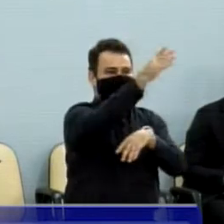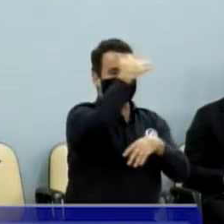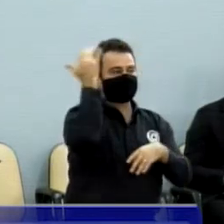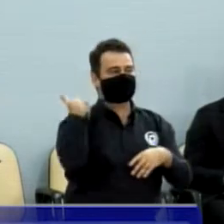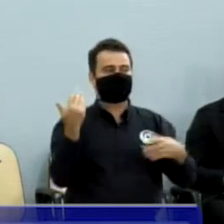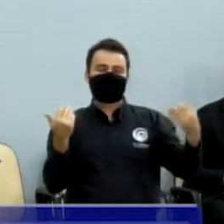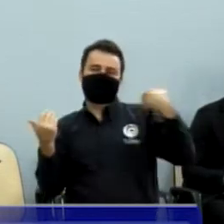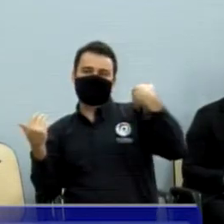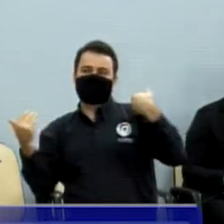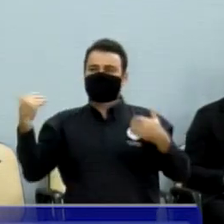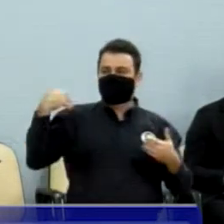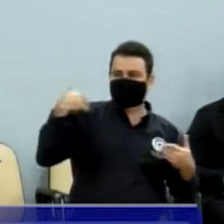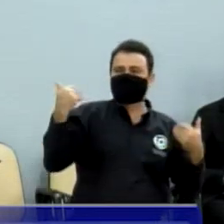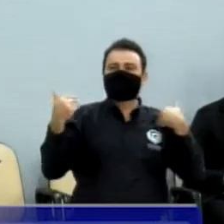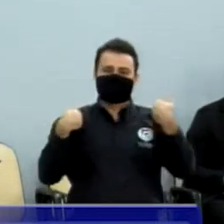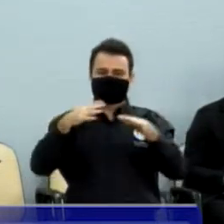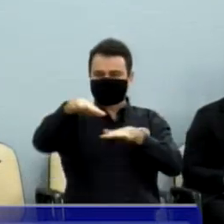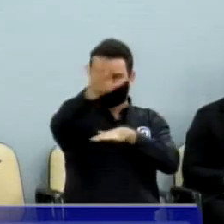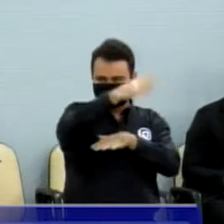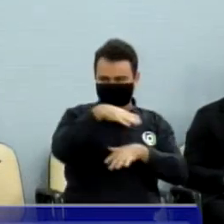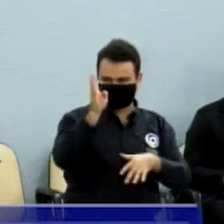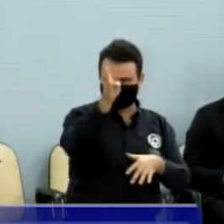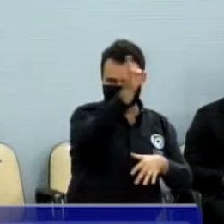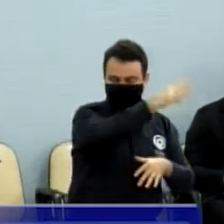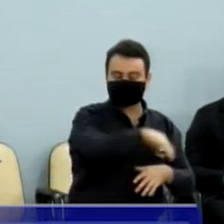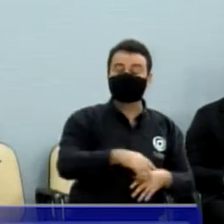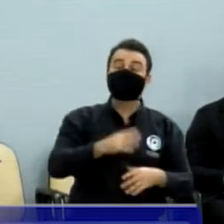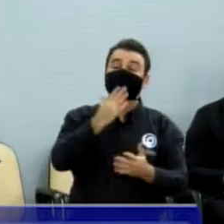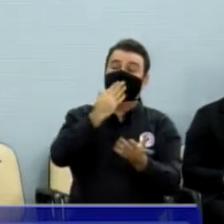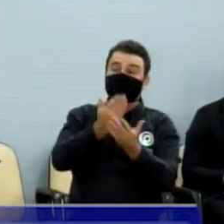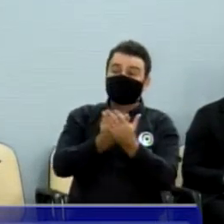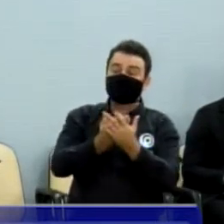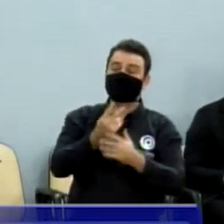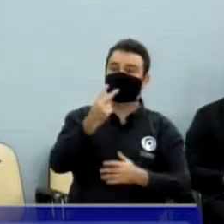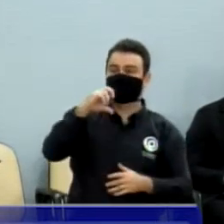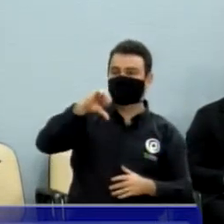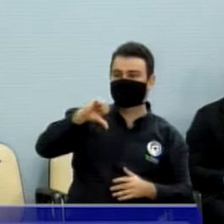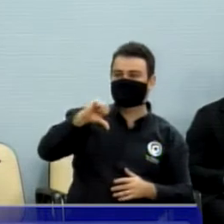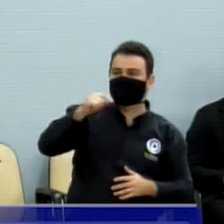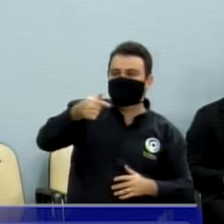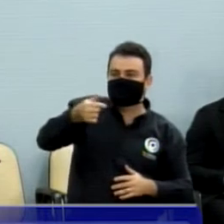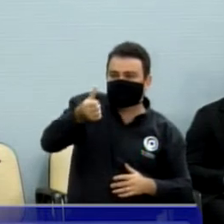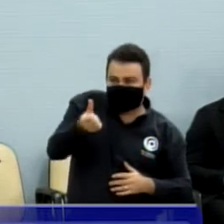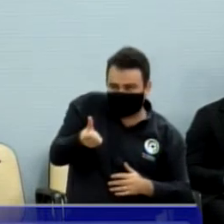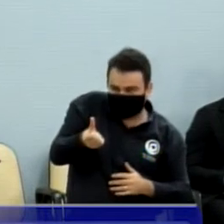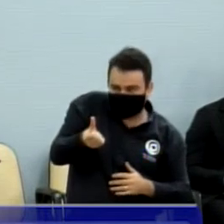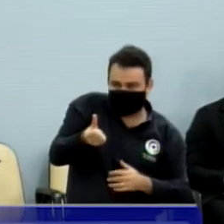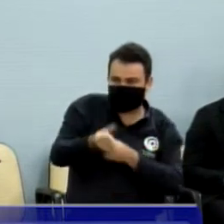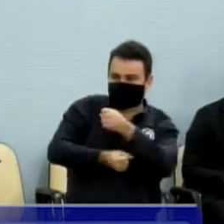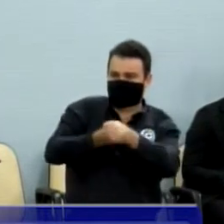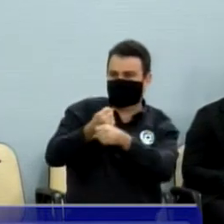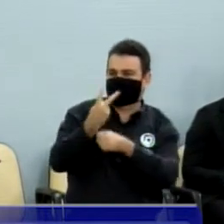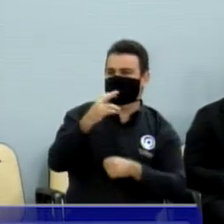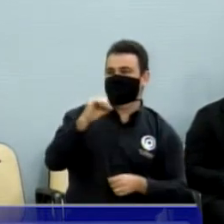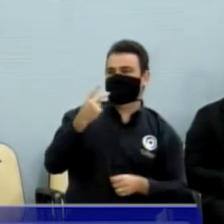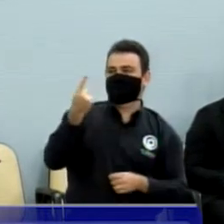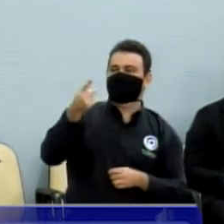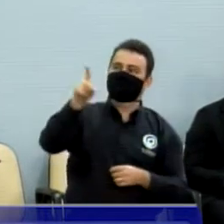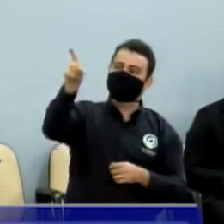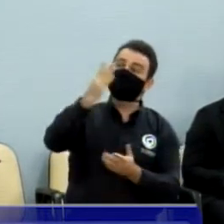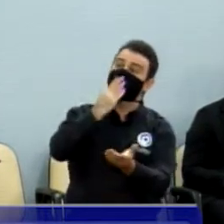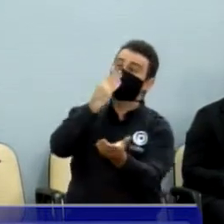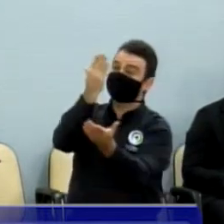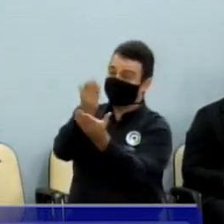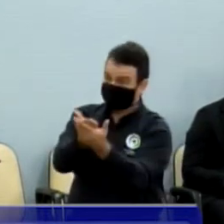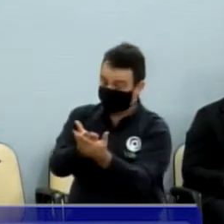976, barra 2021, para a CPFL, Companhia de Força e Luz,